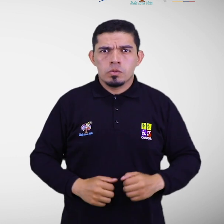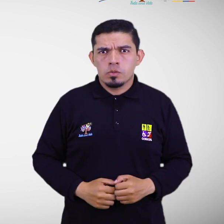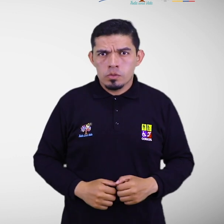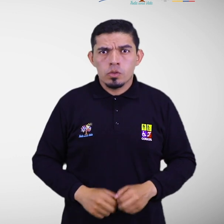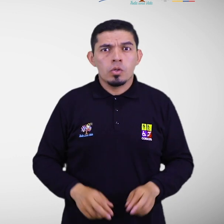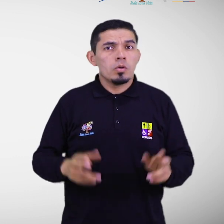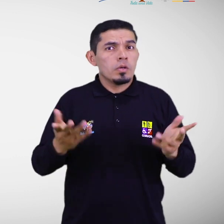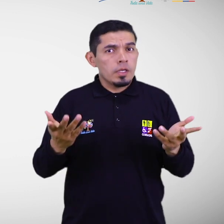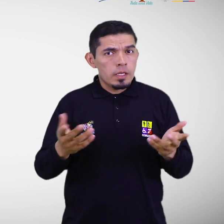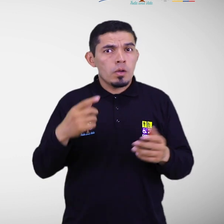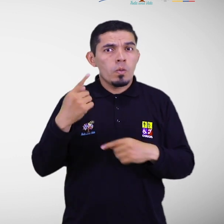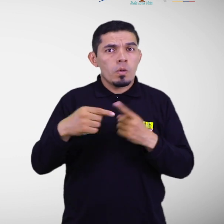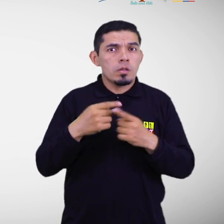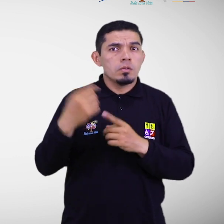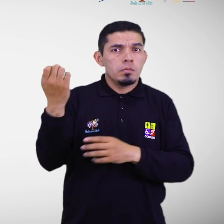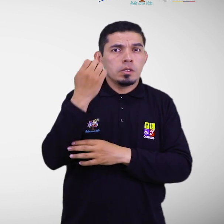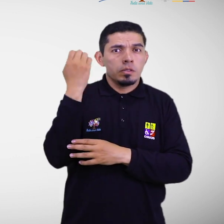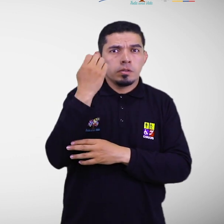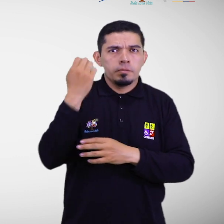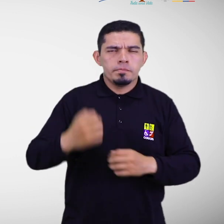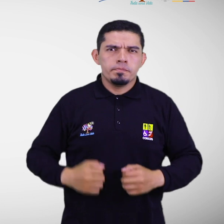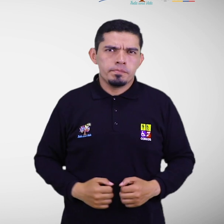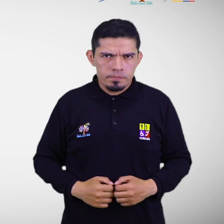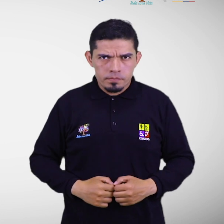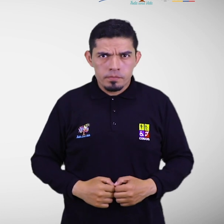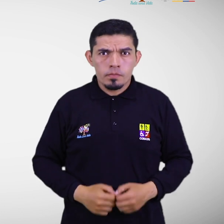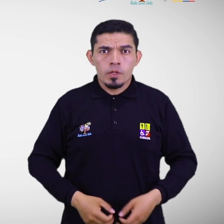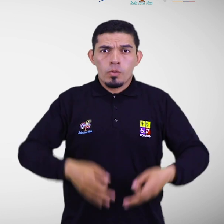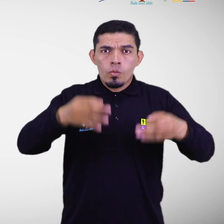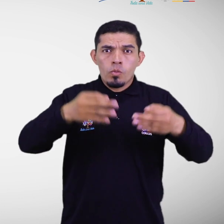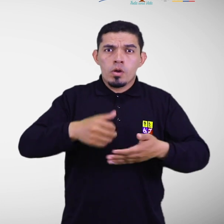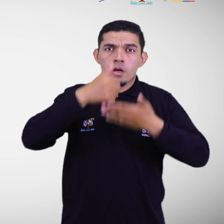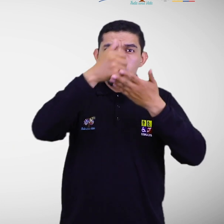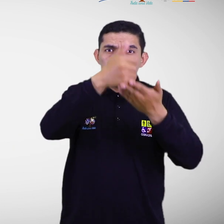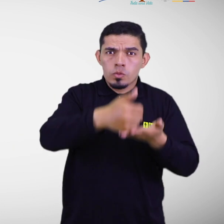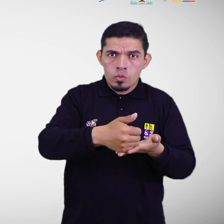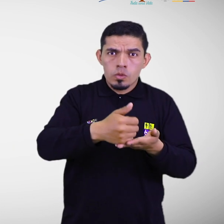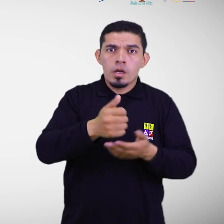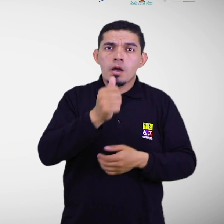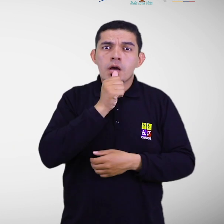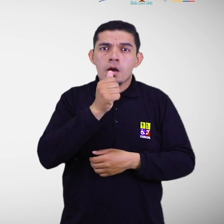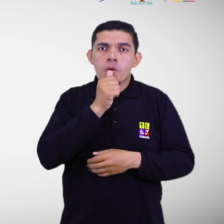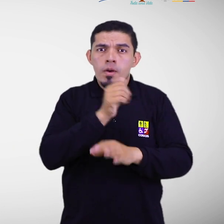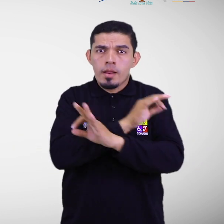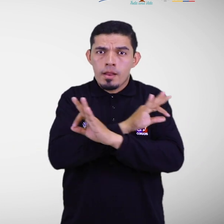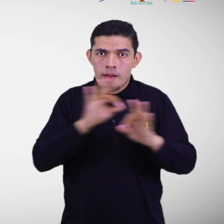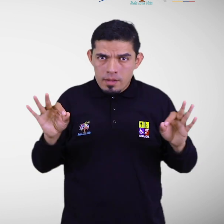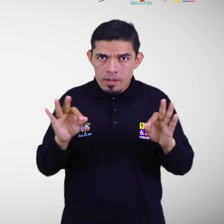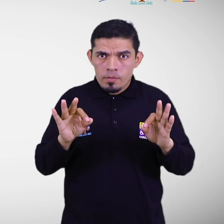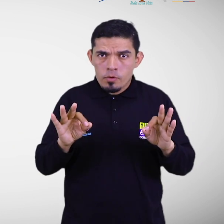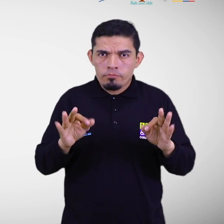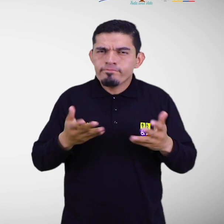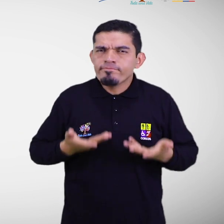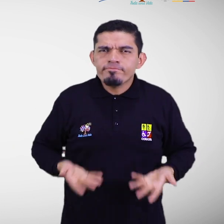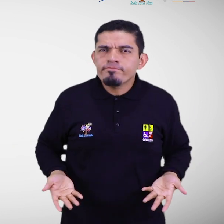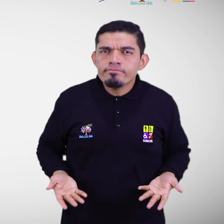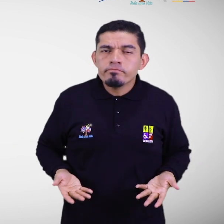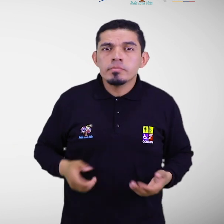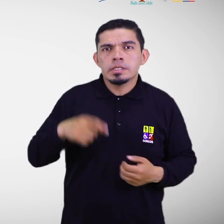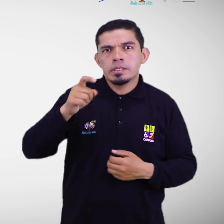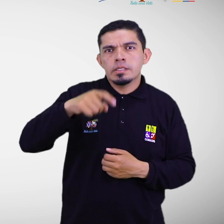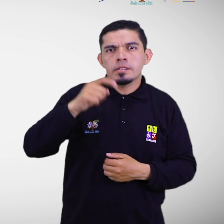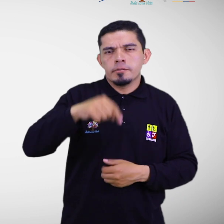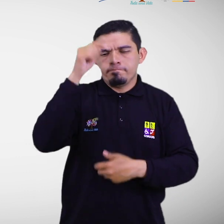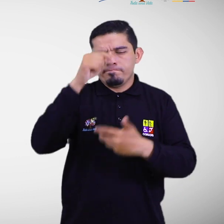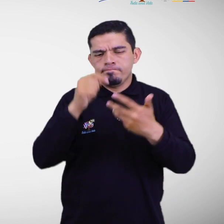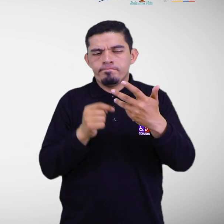en situaciones de emergencias. Para una adecuada asistencia sobre el agua, saneamiento e higiene, hay que considerar